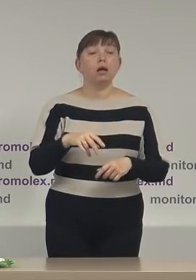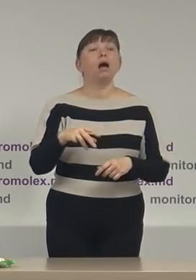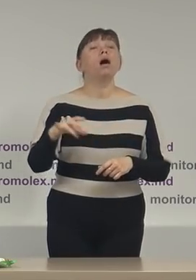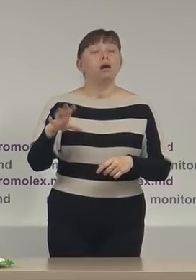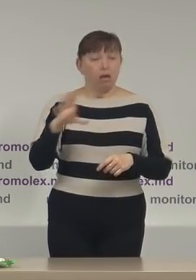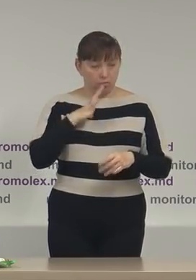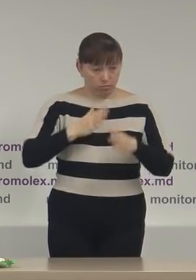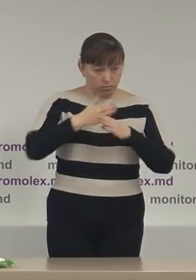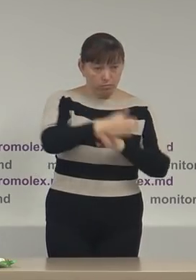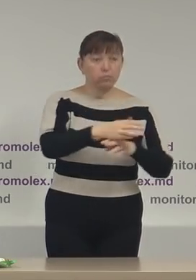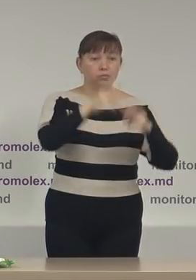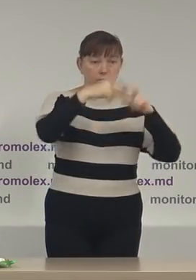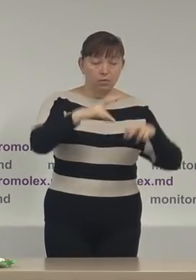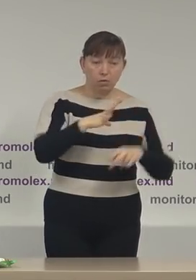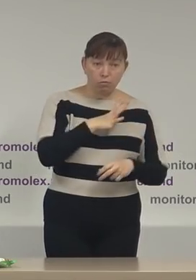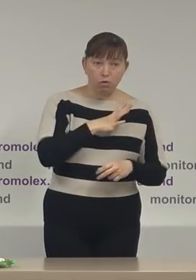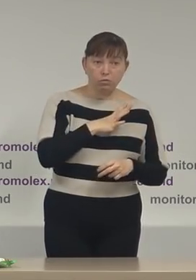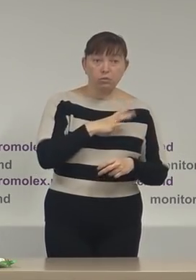autosesizat în baza